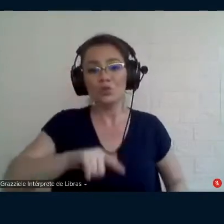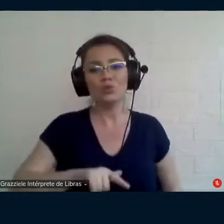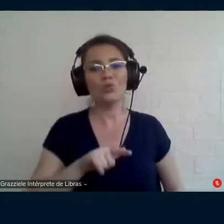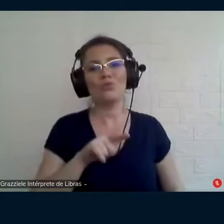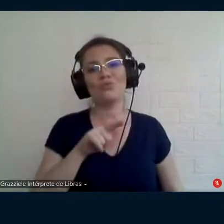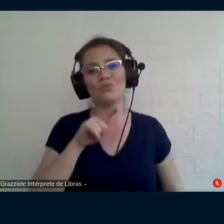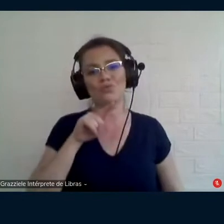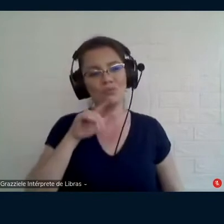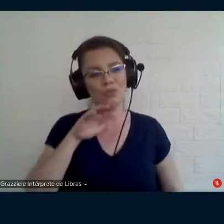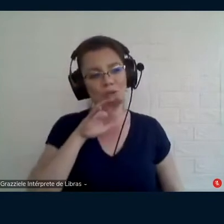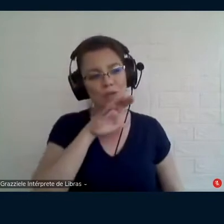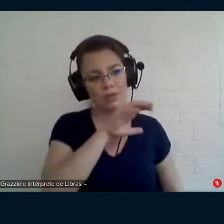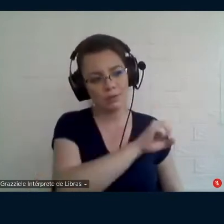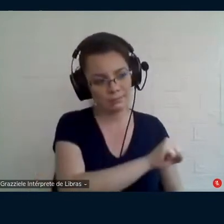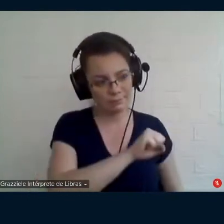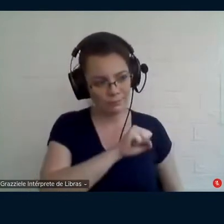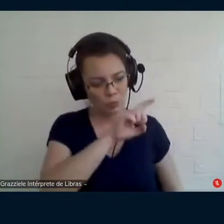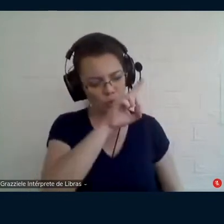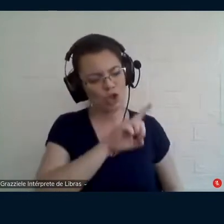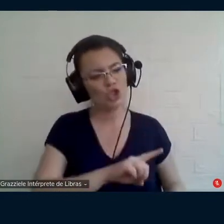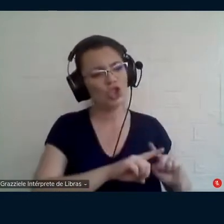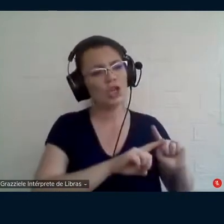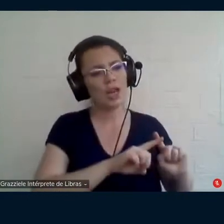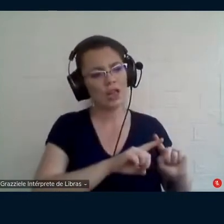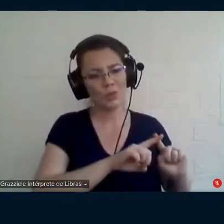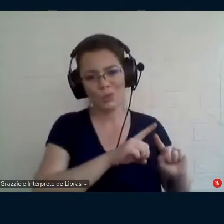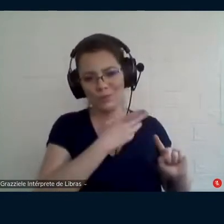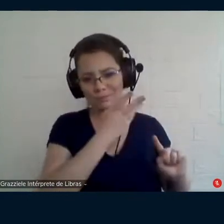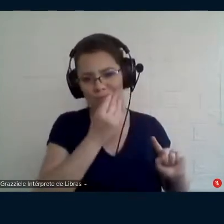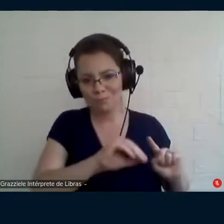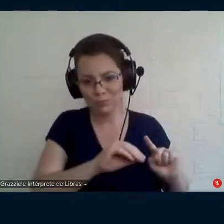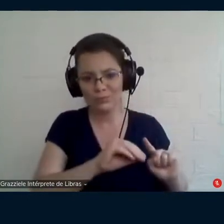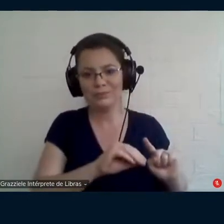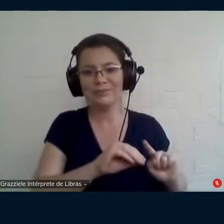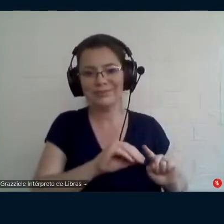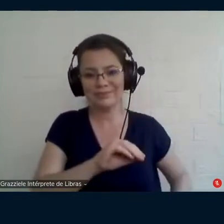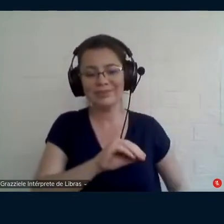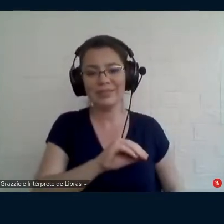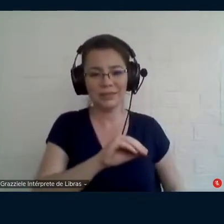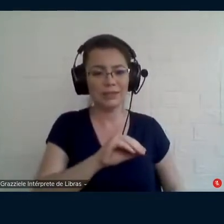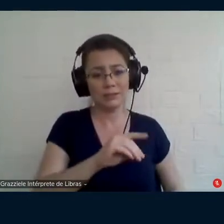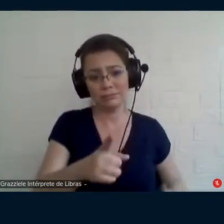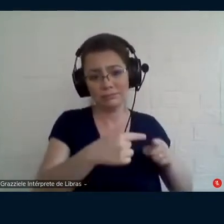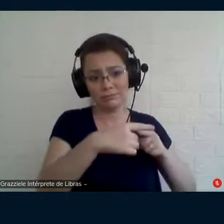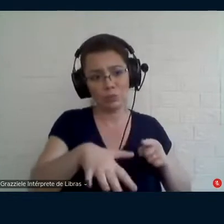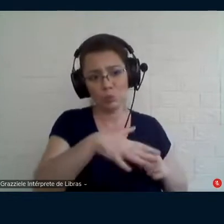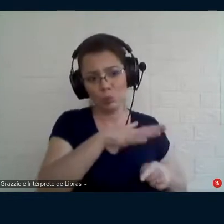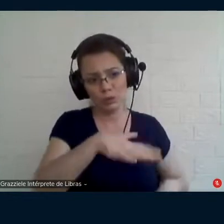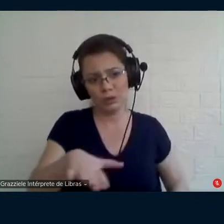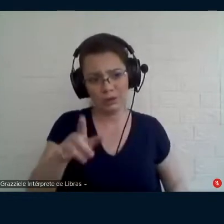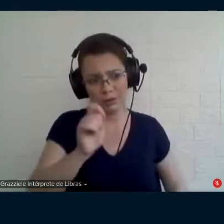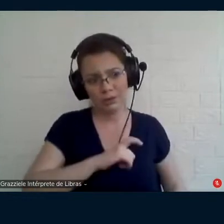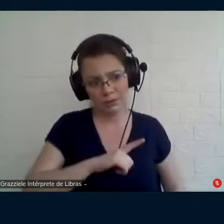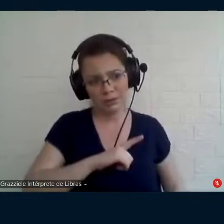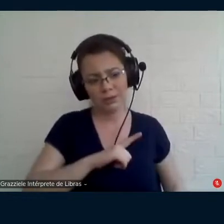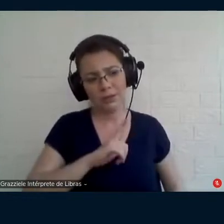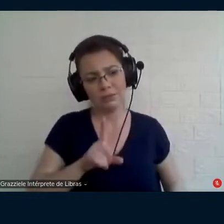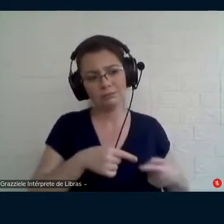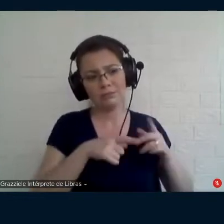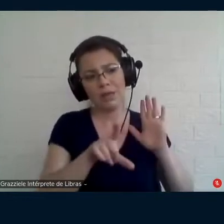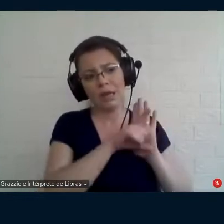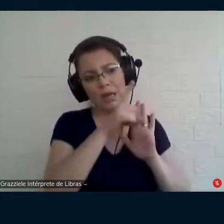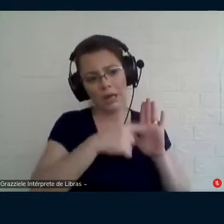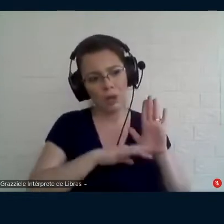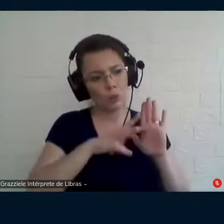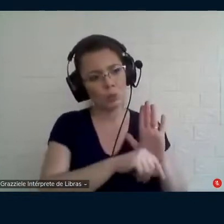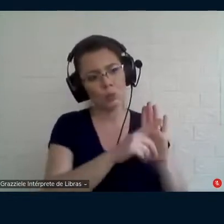e você traz essa função para as crianças como um direito a ser acionado por todas essas leis que a gente tem, traz isso